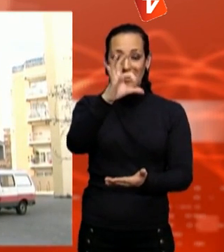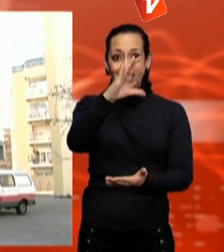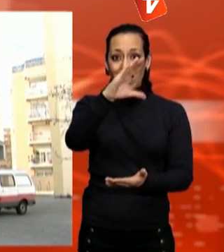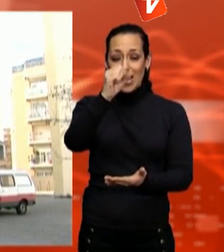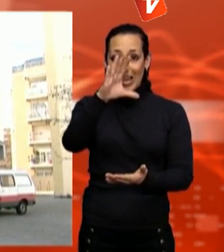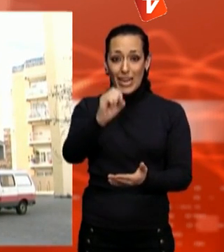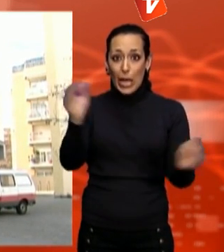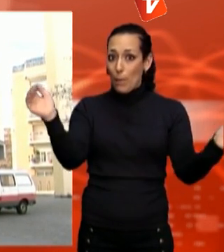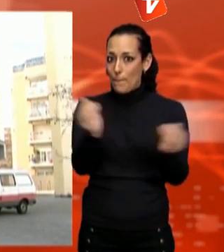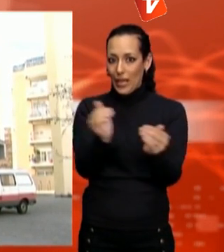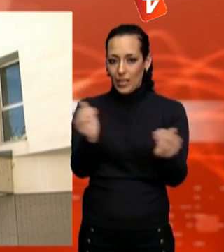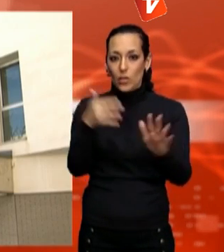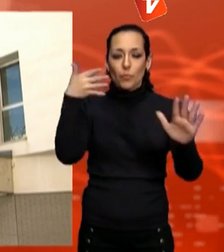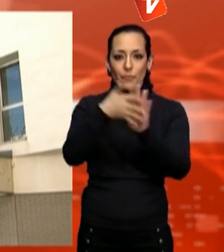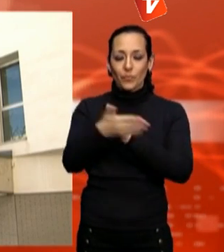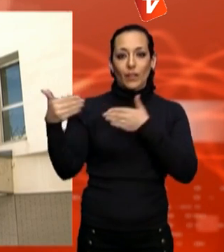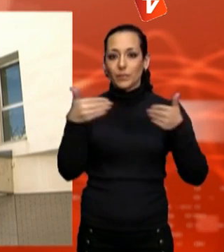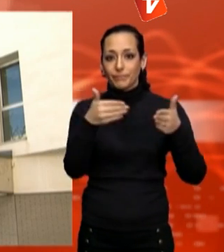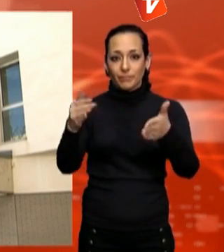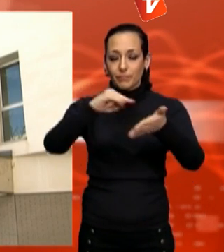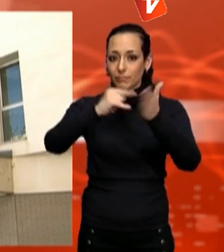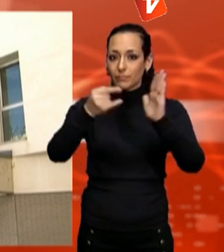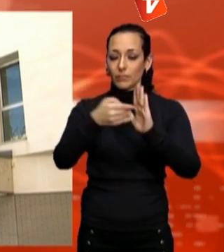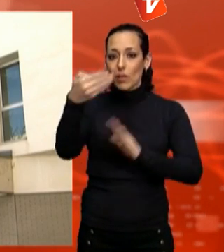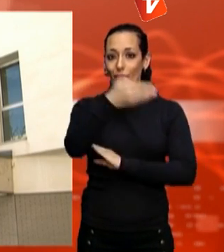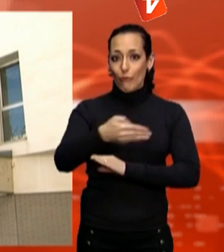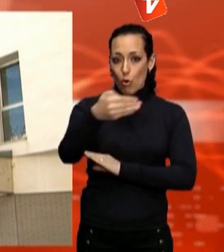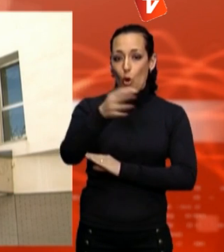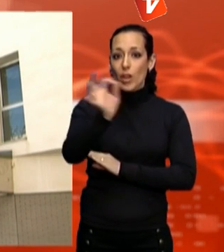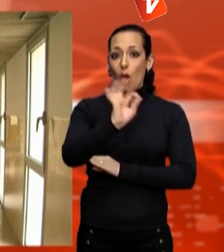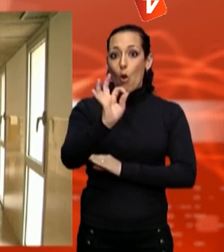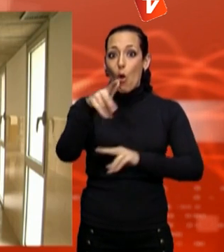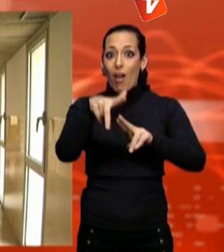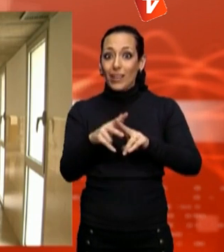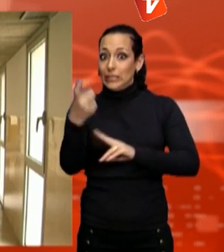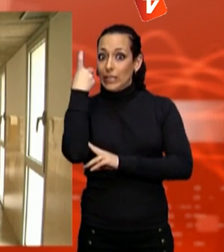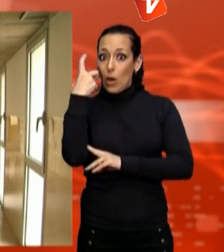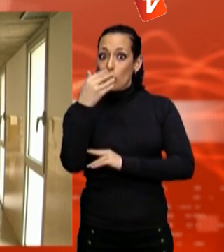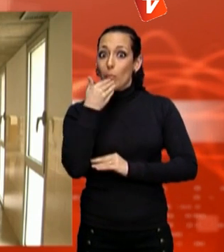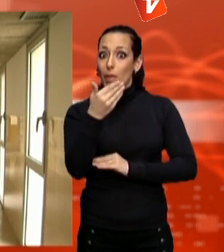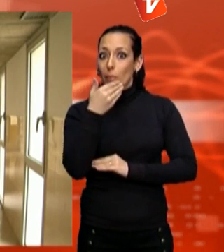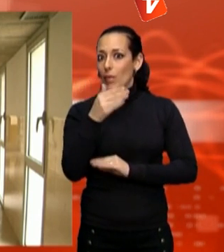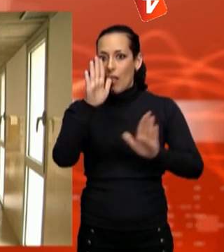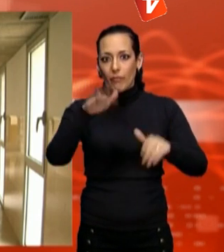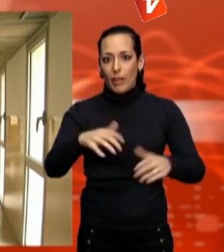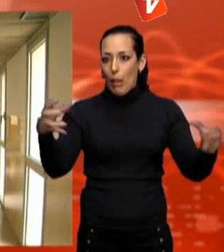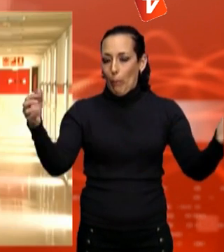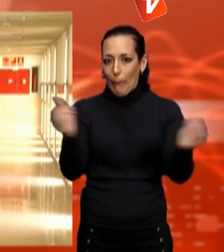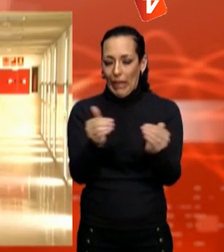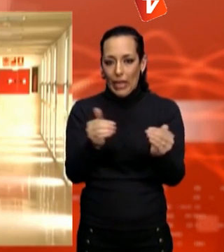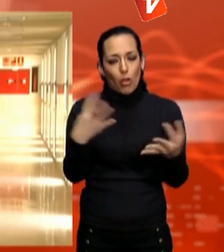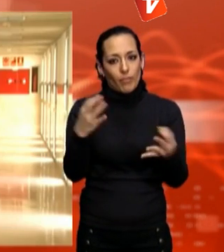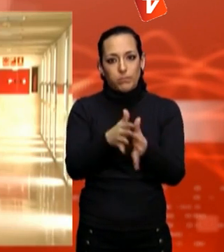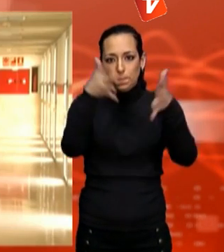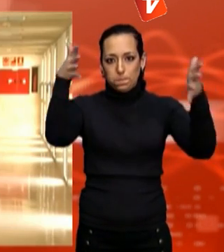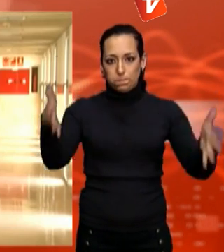Bologna, que obliga a crear nous estudis, en aquest cas, un màster oficial. Així, de cara al gener de 2014, l'escac